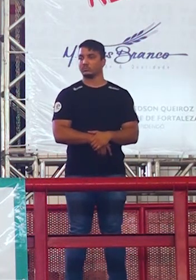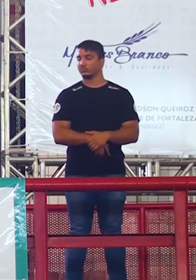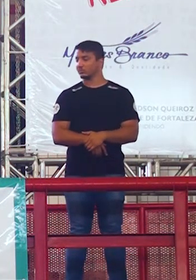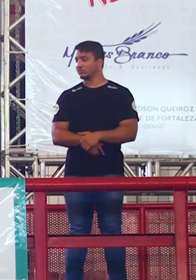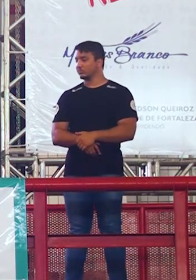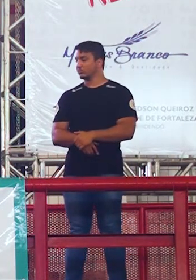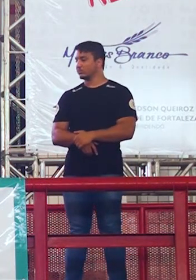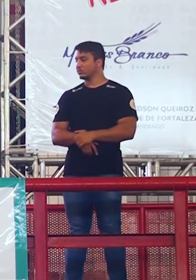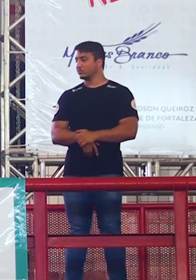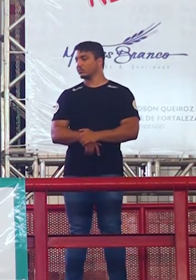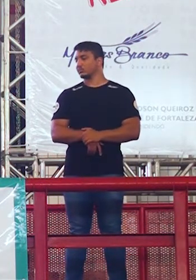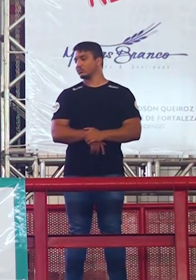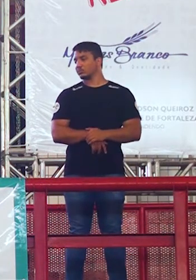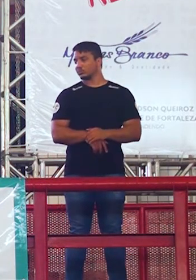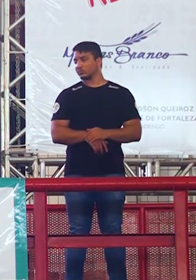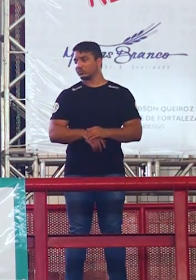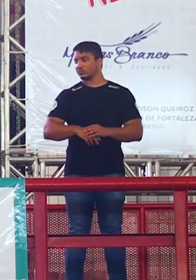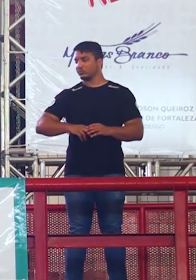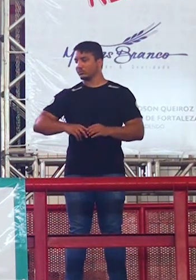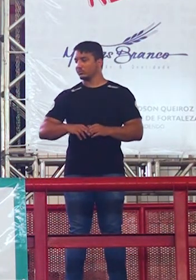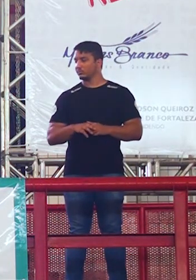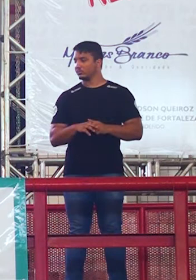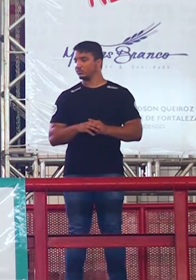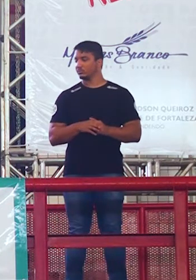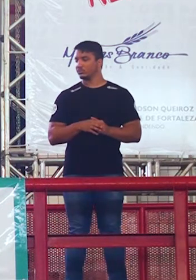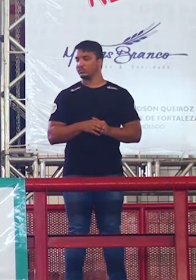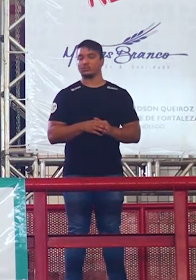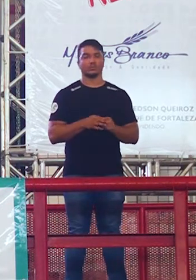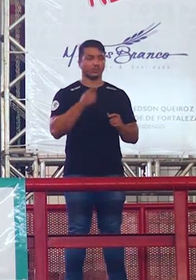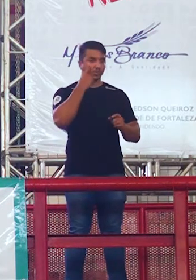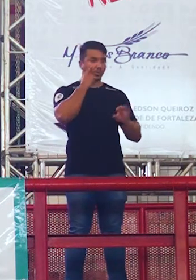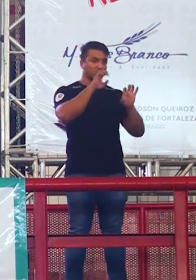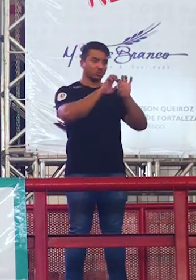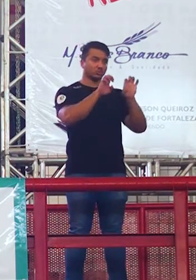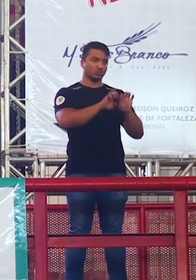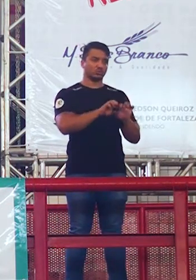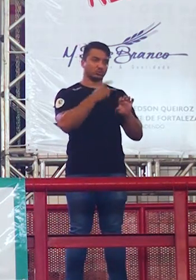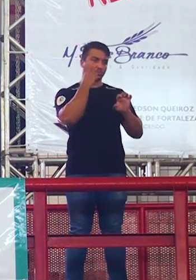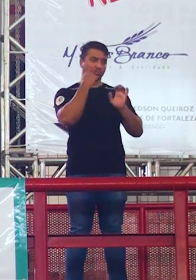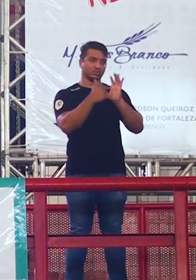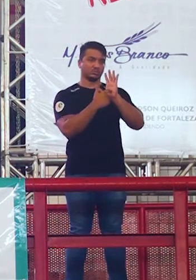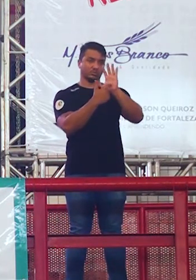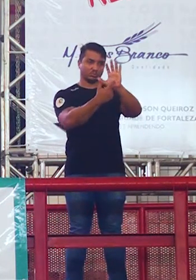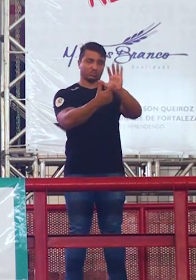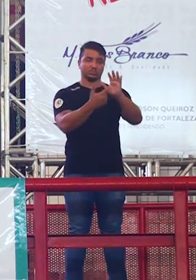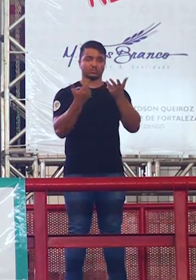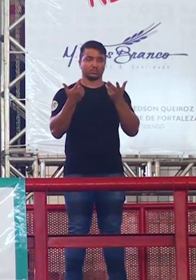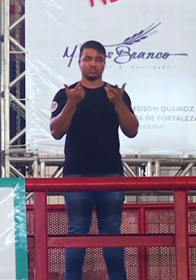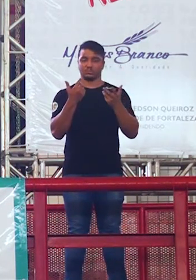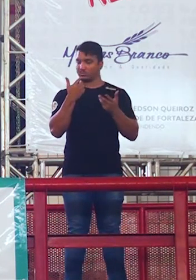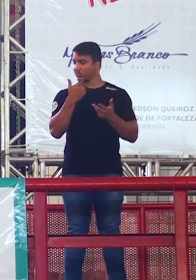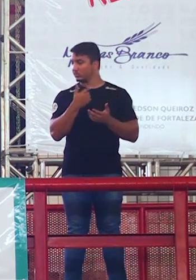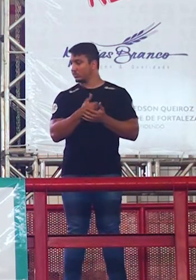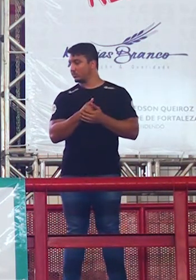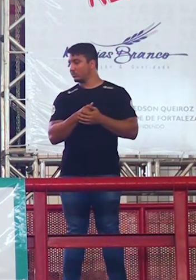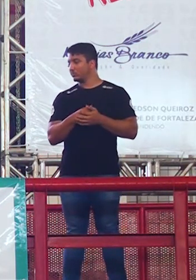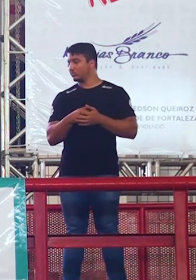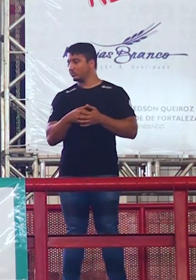Olha só. Eu fiz um esquema baseado no que está aqui ó